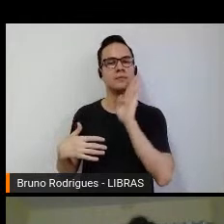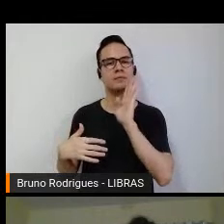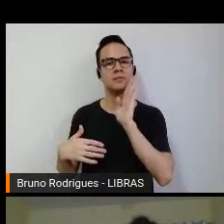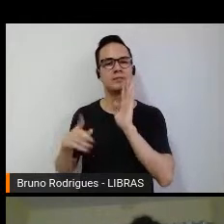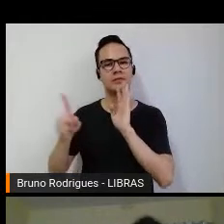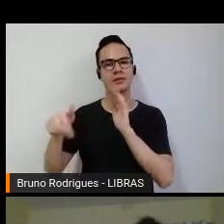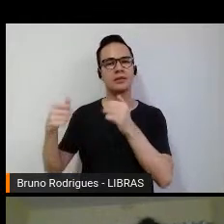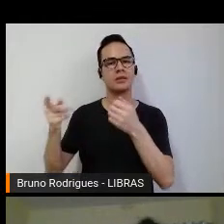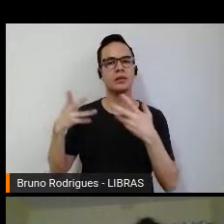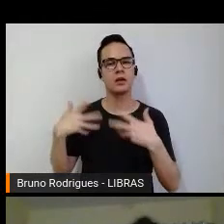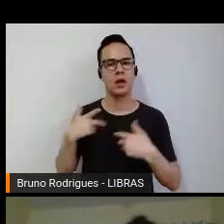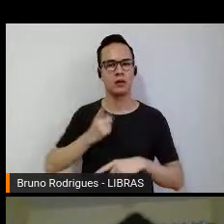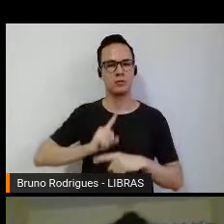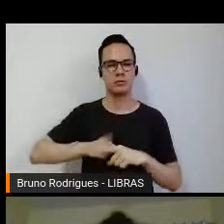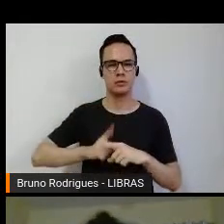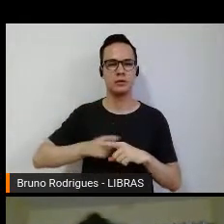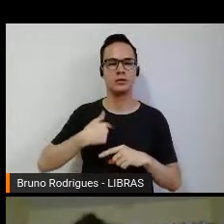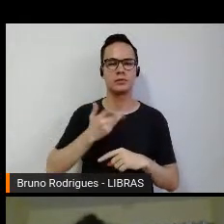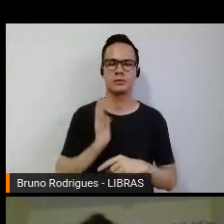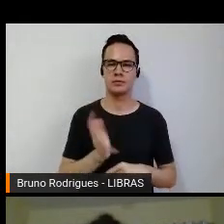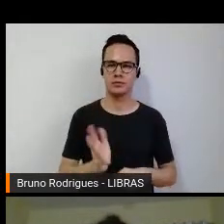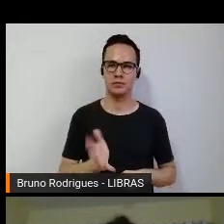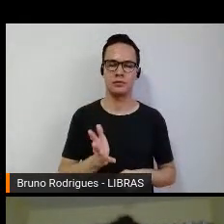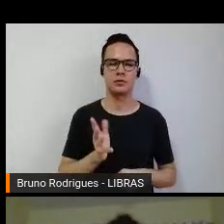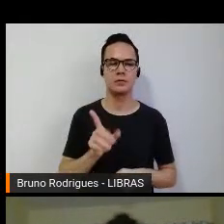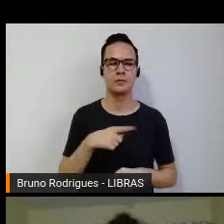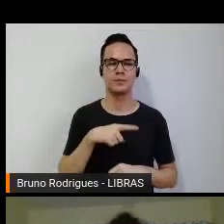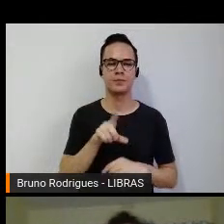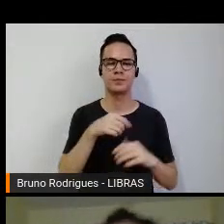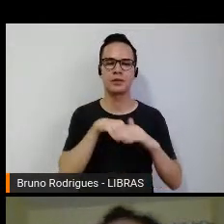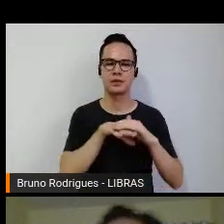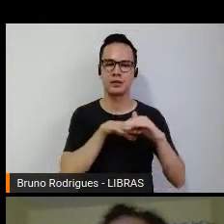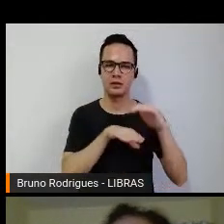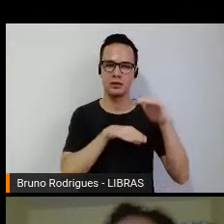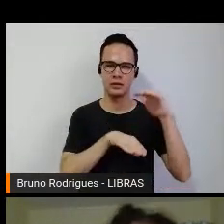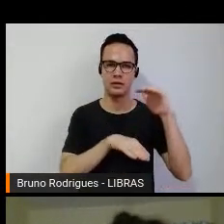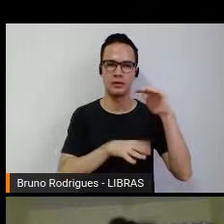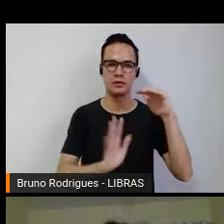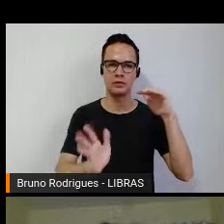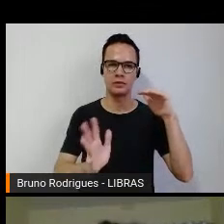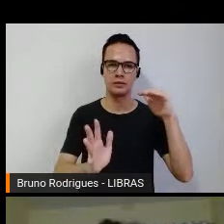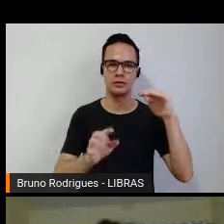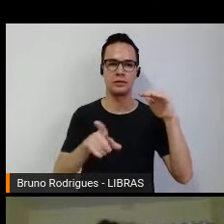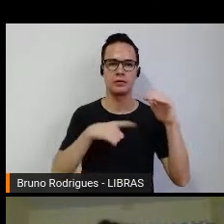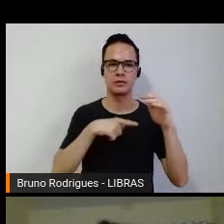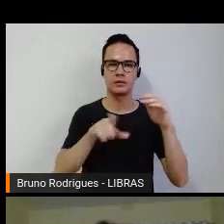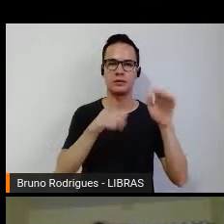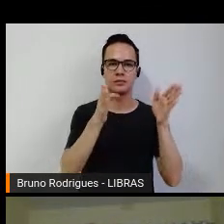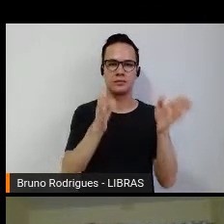que elas me deram, porque aí eu também já tinha, elas tinham guardado, né, uma caixinha de